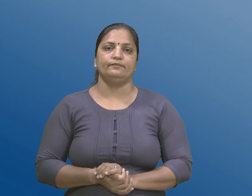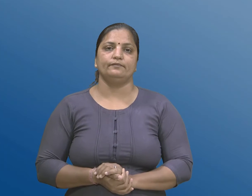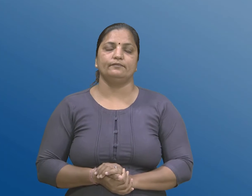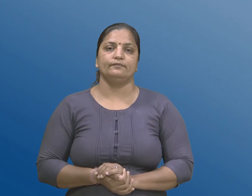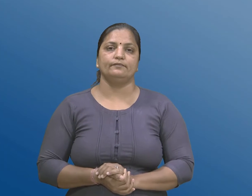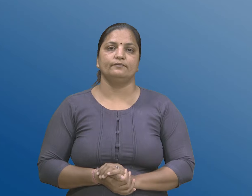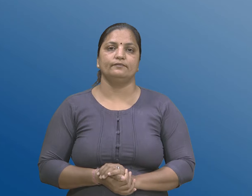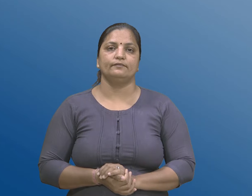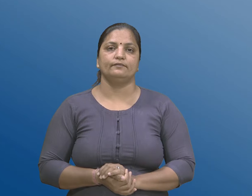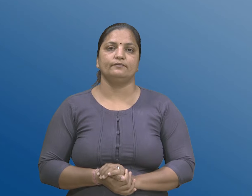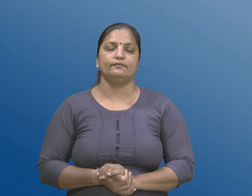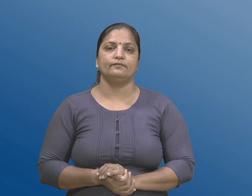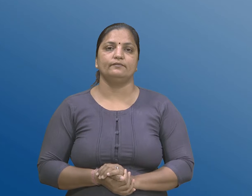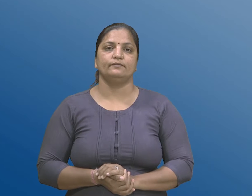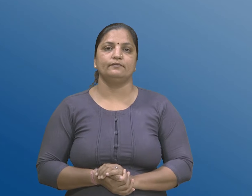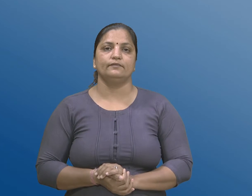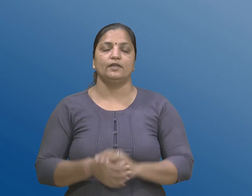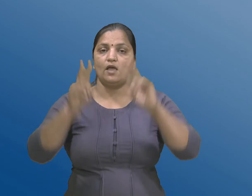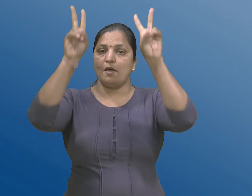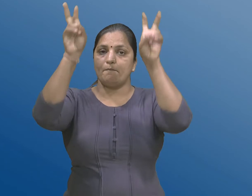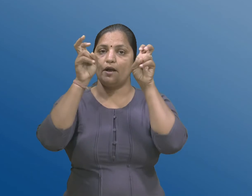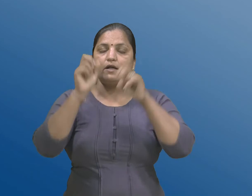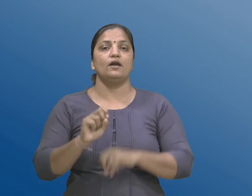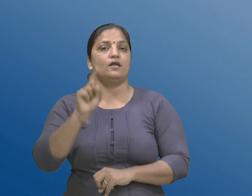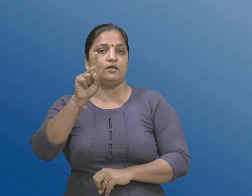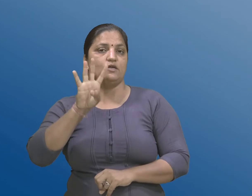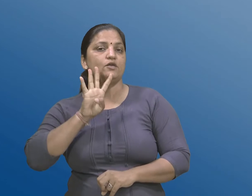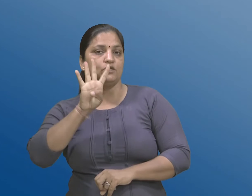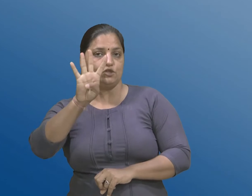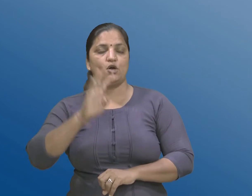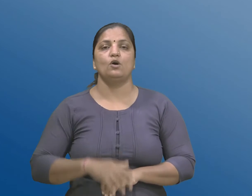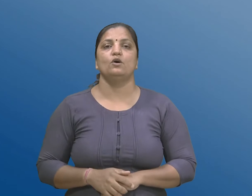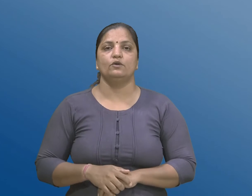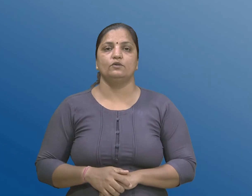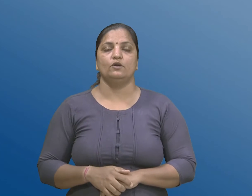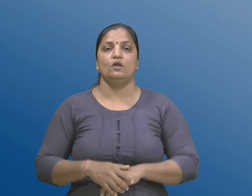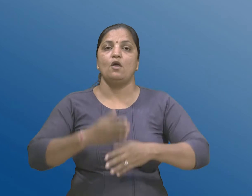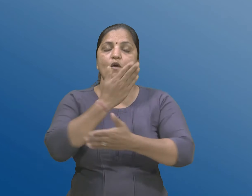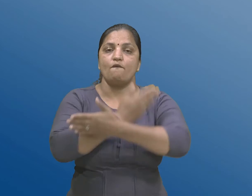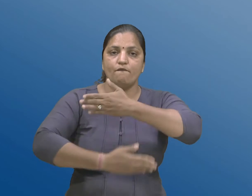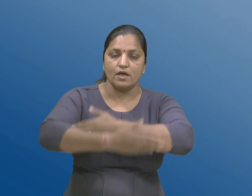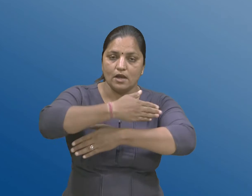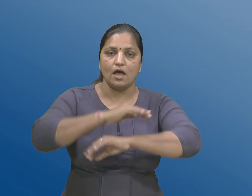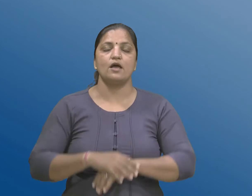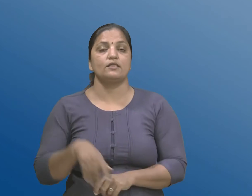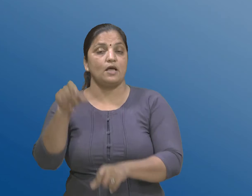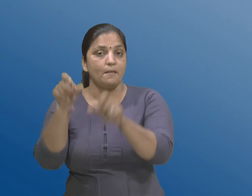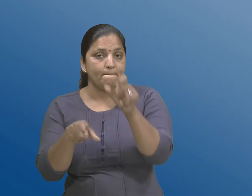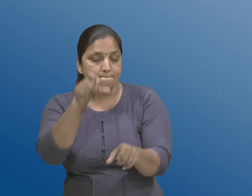पंच्याशी प्रक्रण चौद विकलांगता धरावती व्यक्तियो माटेनी